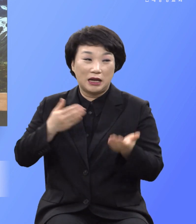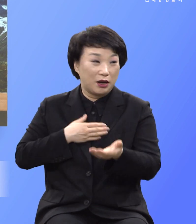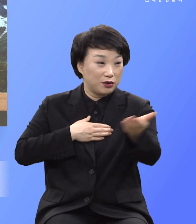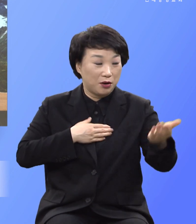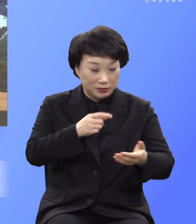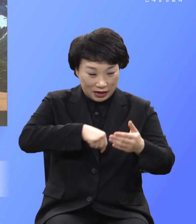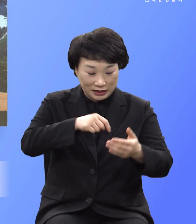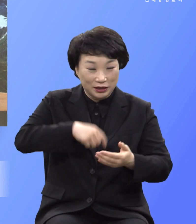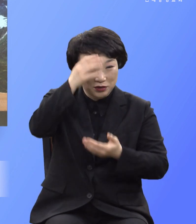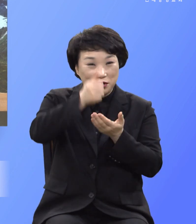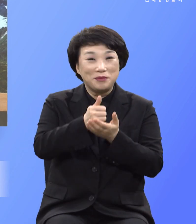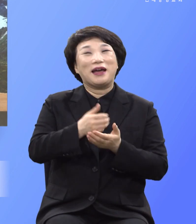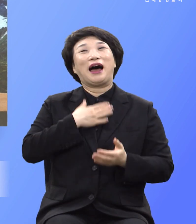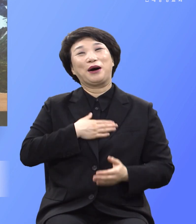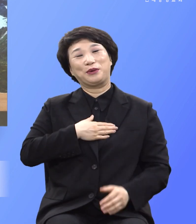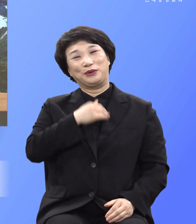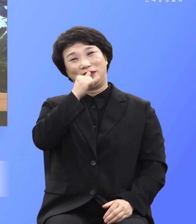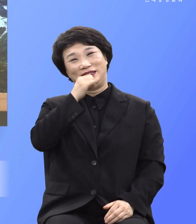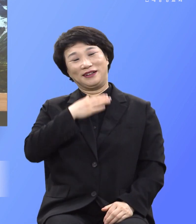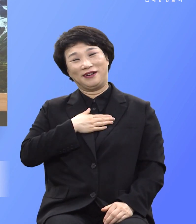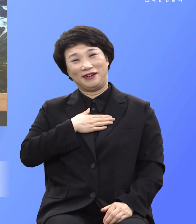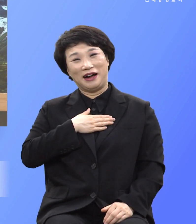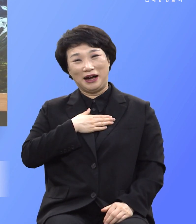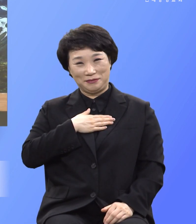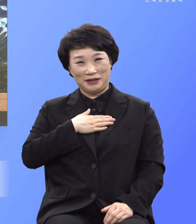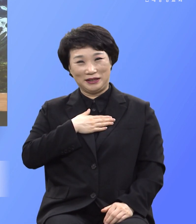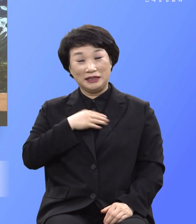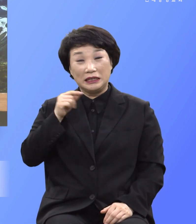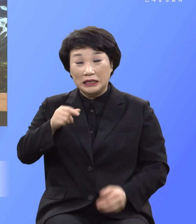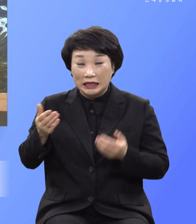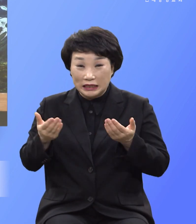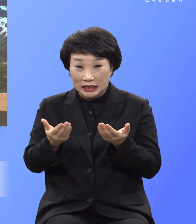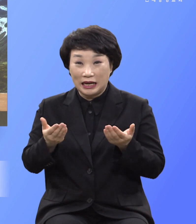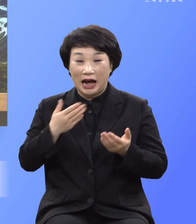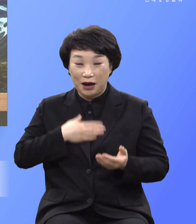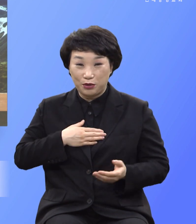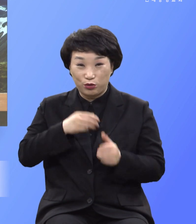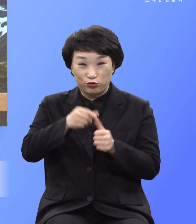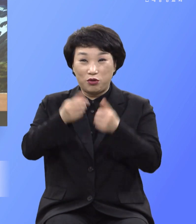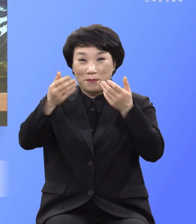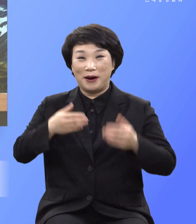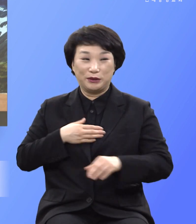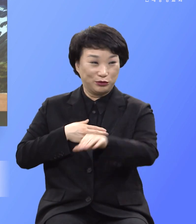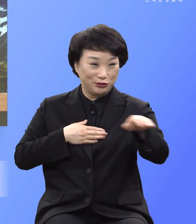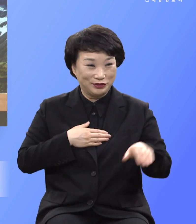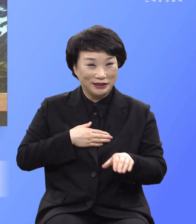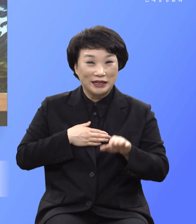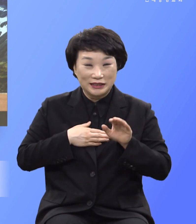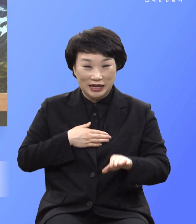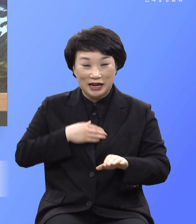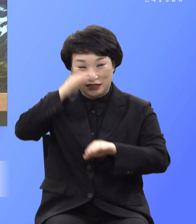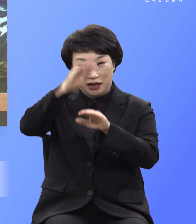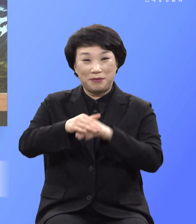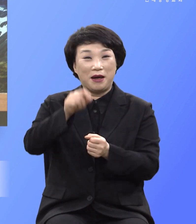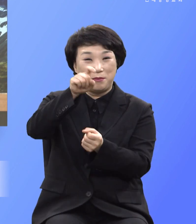있는 성령이 아신다는 것입니다 그 사정을 알고 구원받았기에 여러분들이 오늘 예배하러 왔습니다